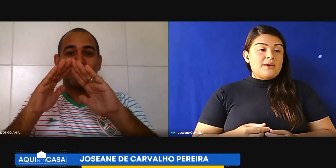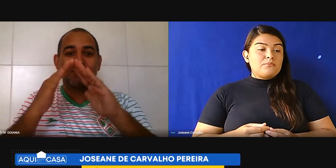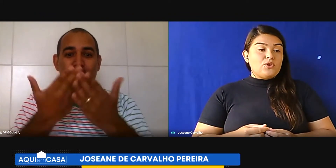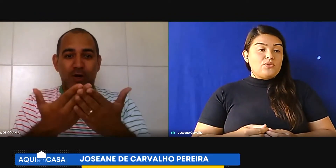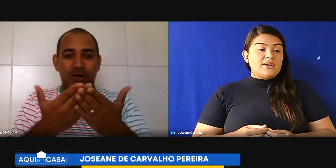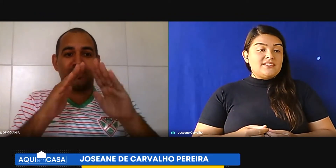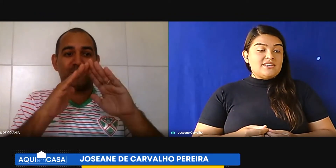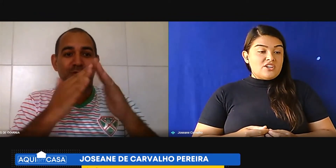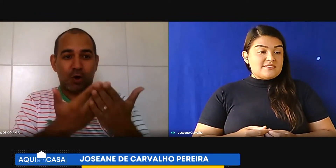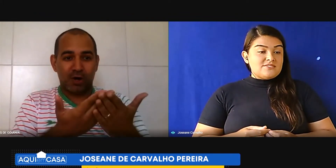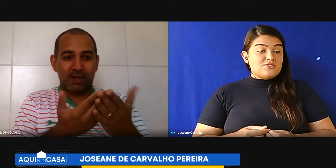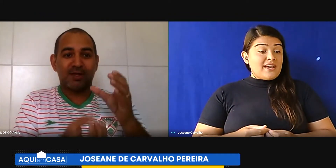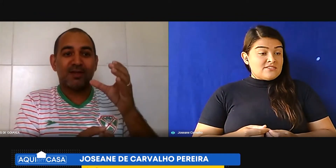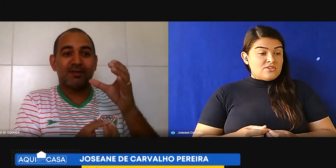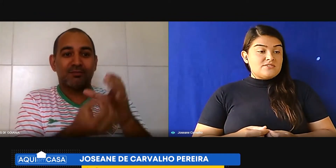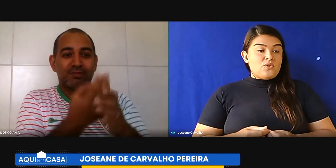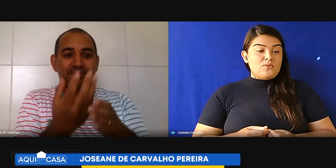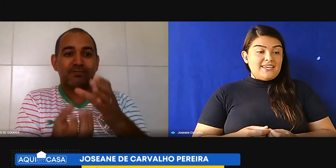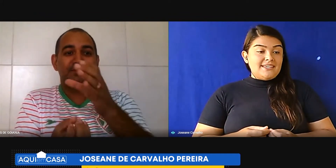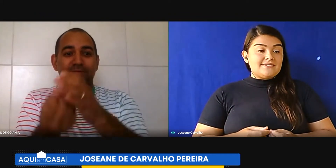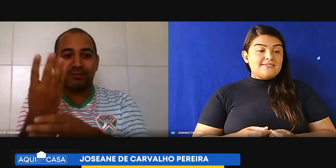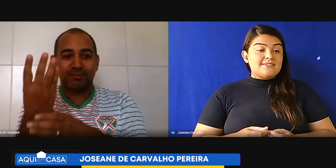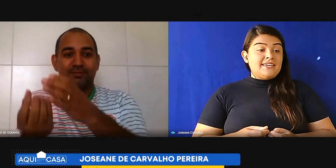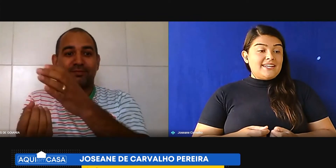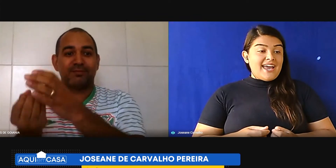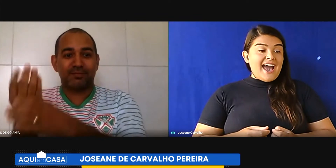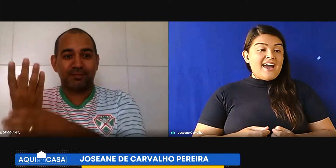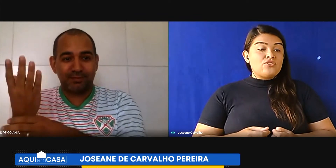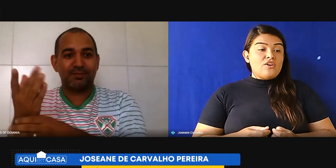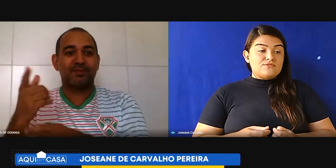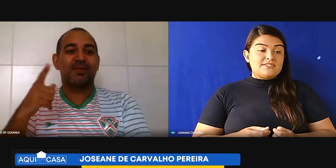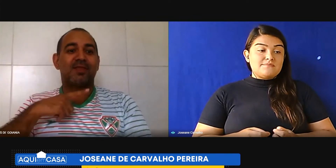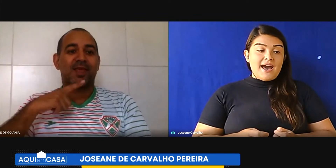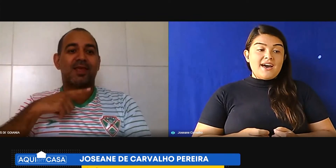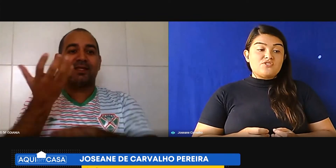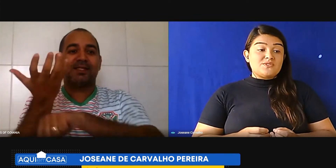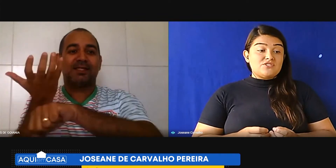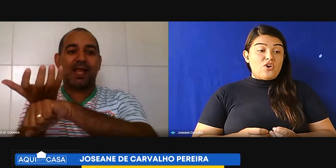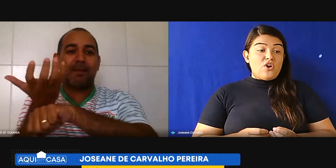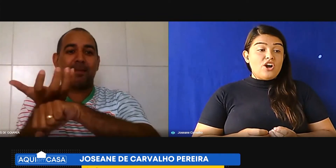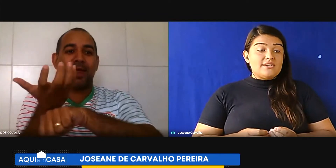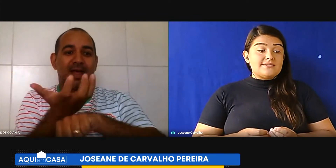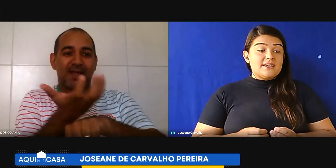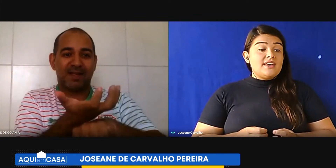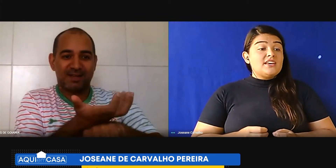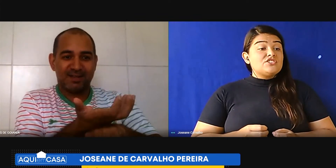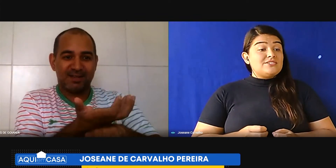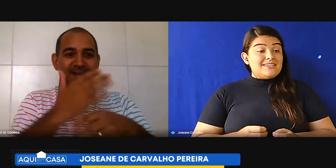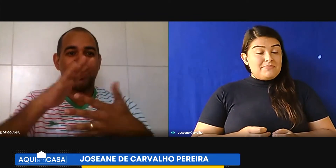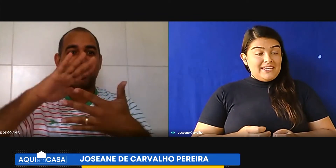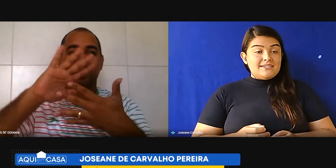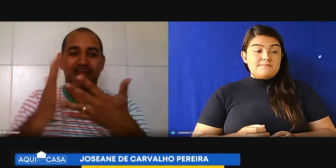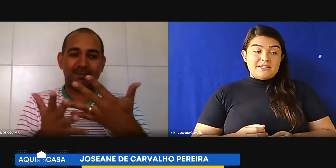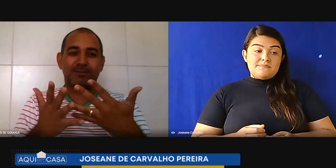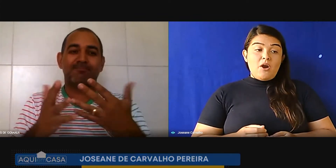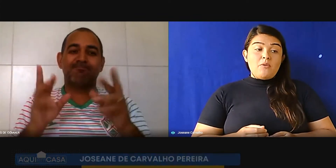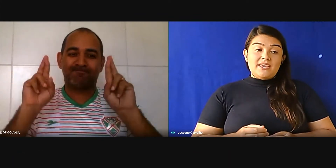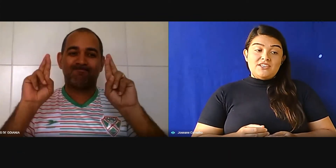procurando as nossas conquistas e criar novos espaços, escolas, disciplinas, principalmente